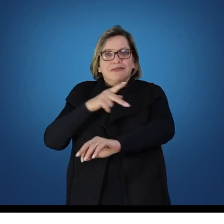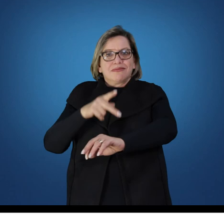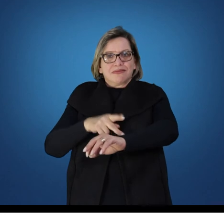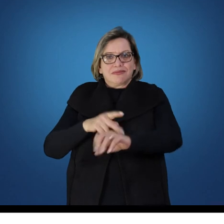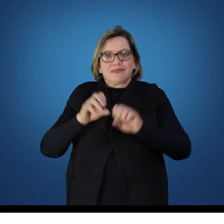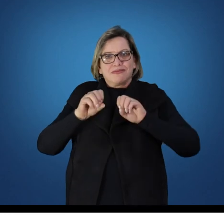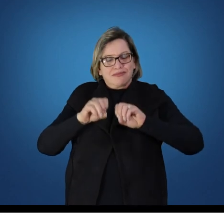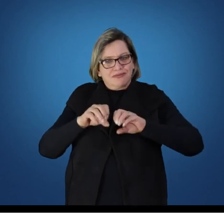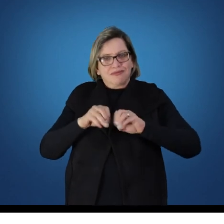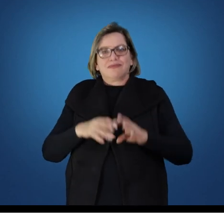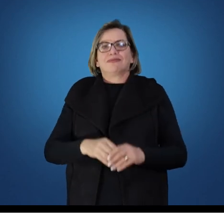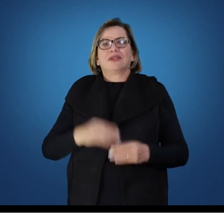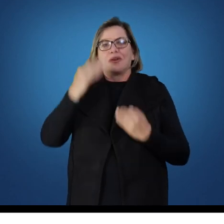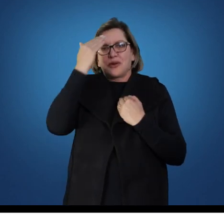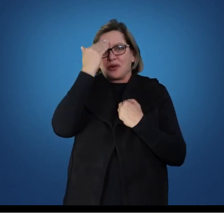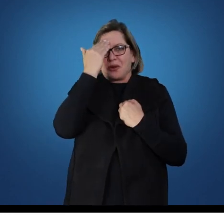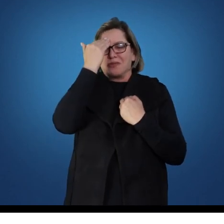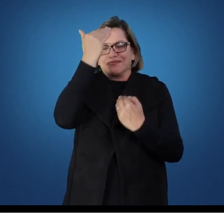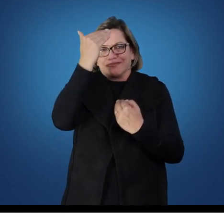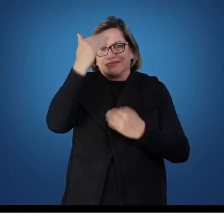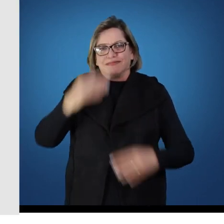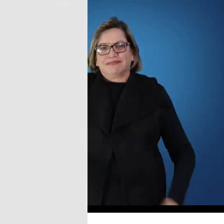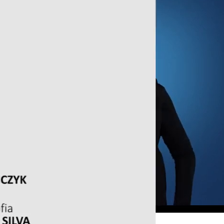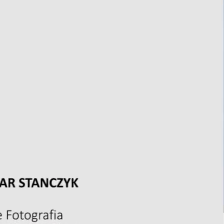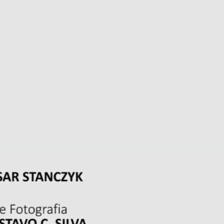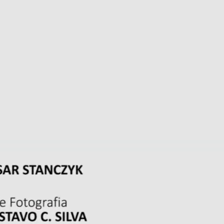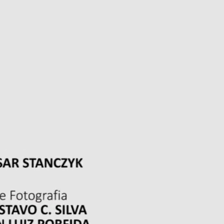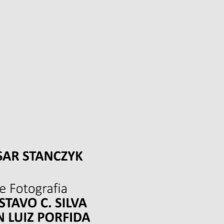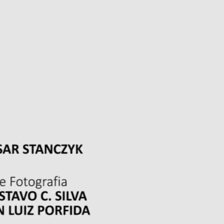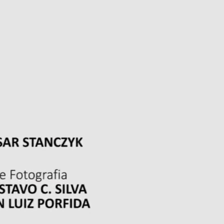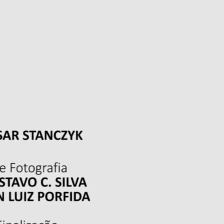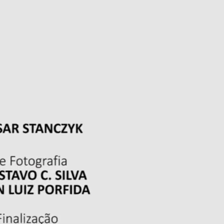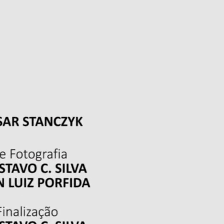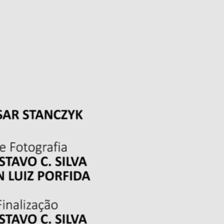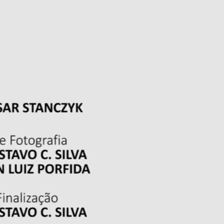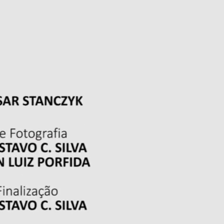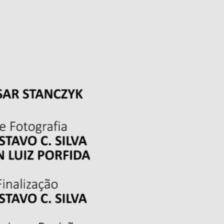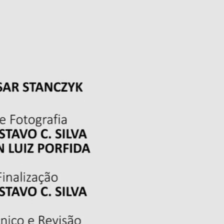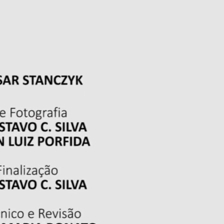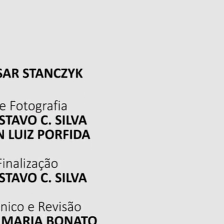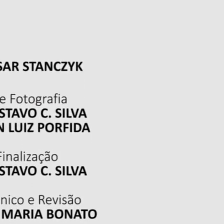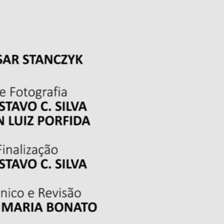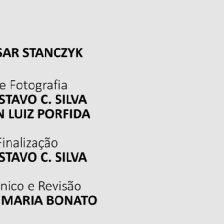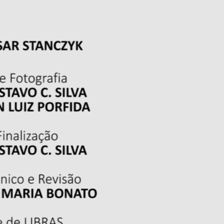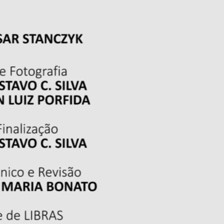obrigado e aí